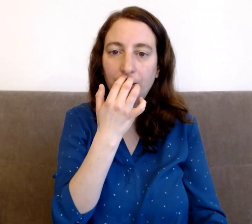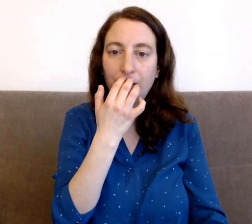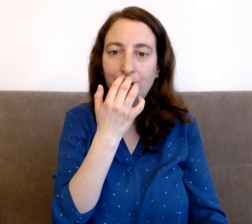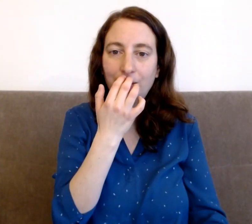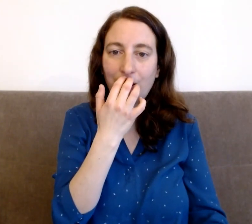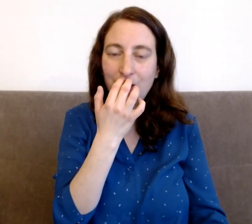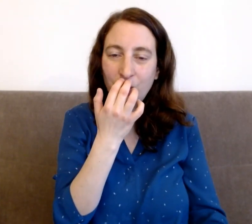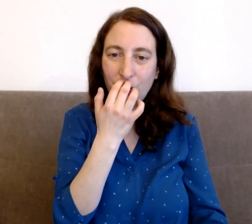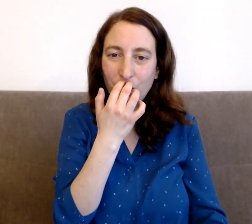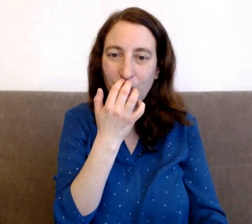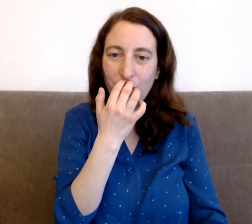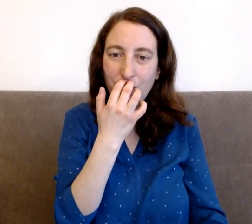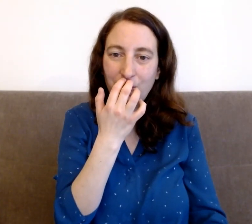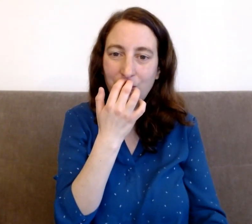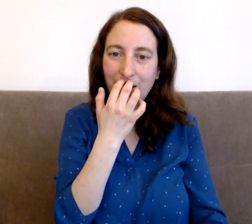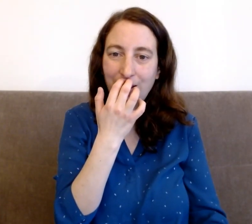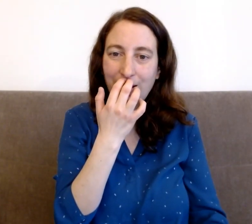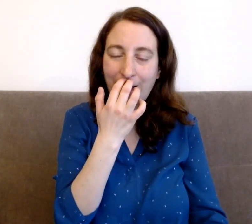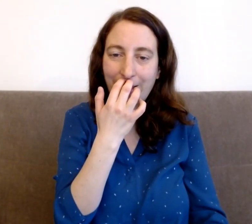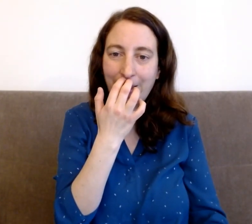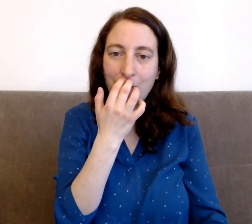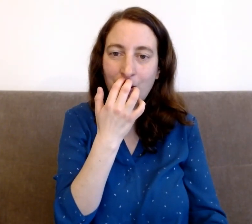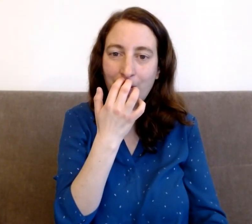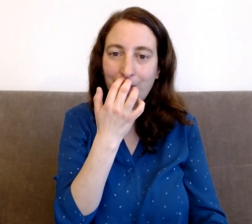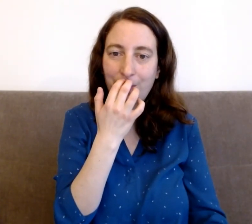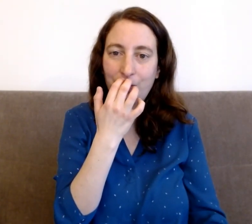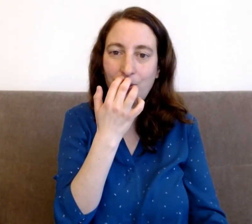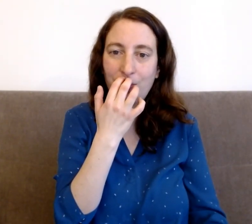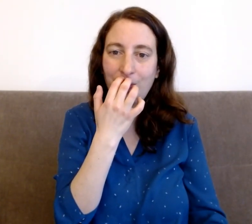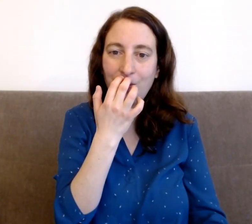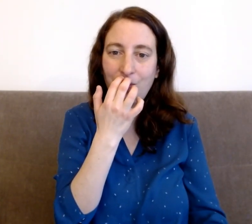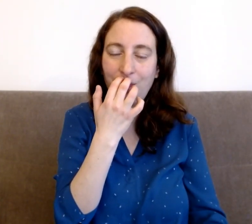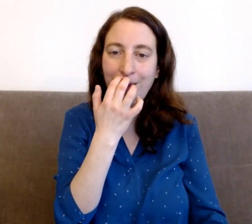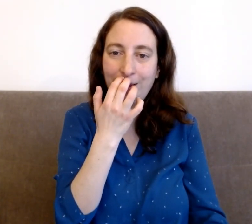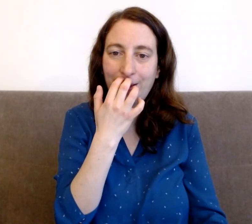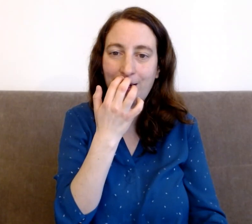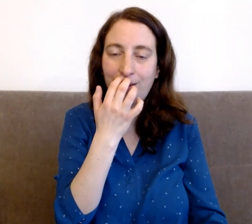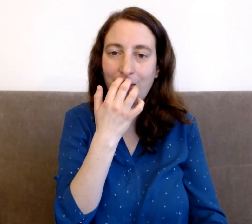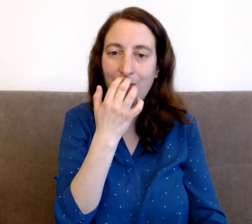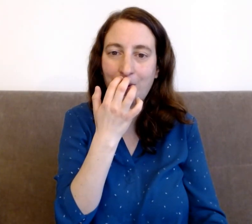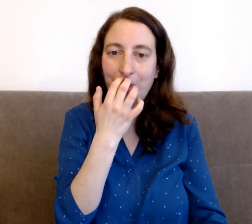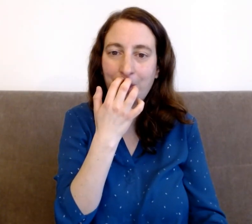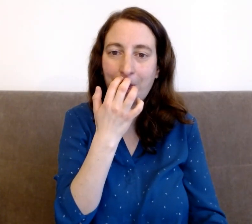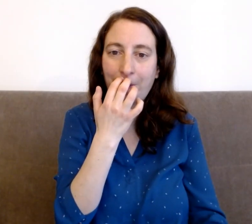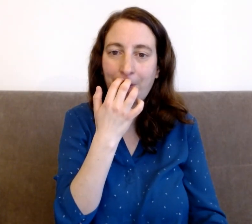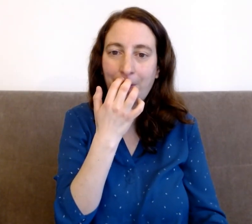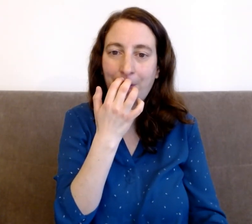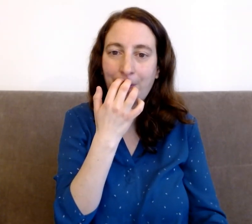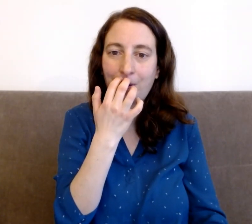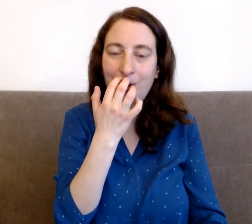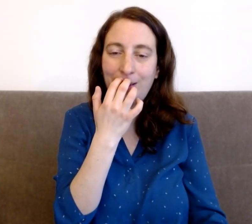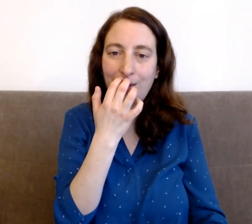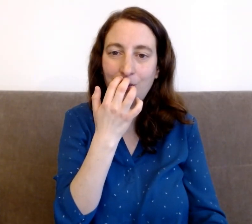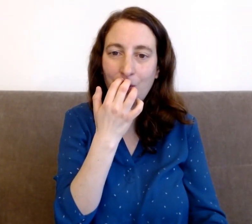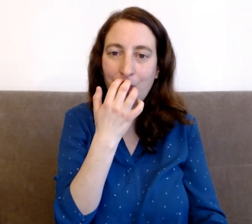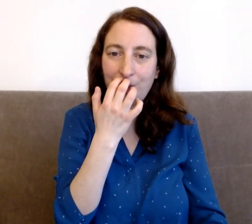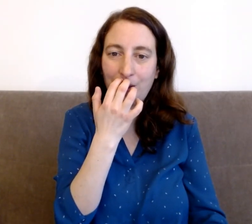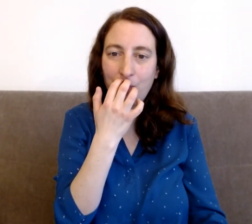Quelle émotion plus agréable agréable je ressens je vis à l'intérieur de moi. Quand j'ai cette autre pensée plus